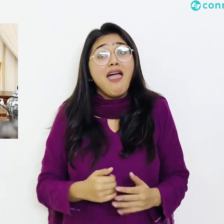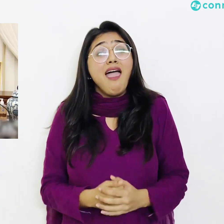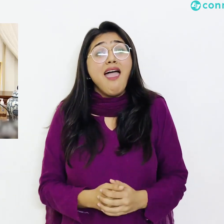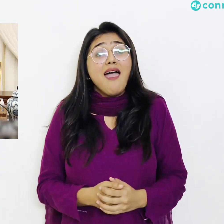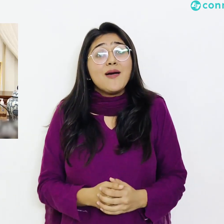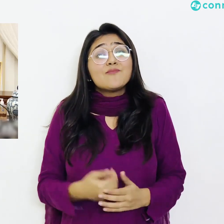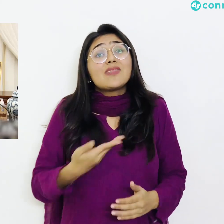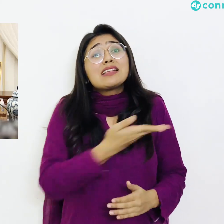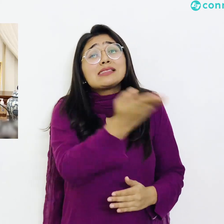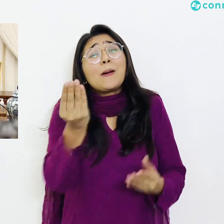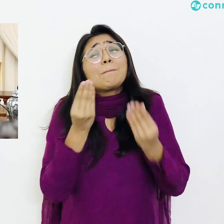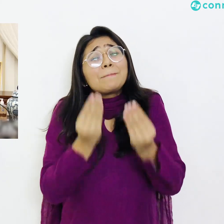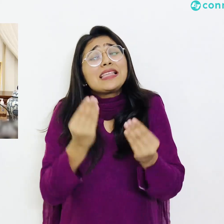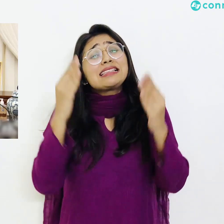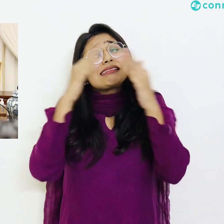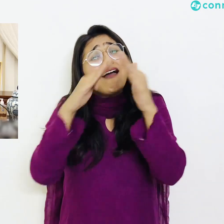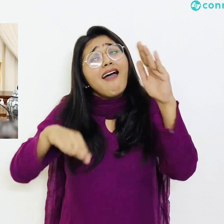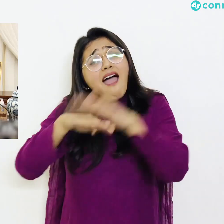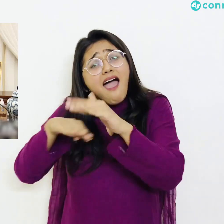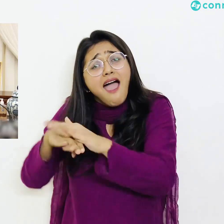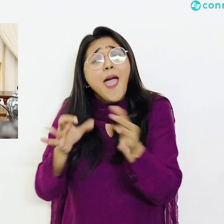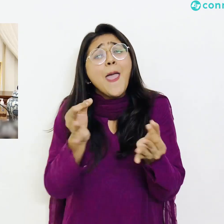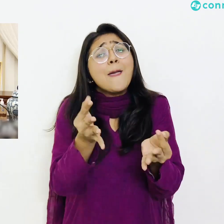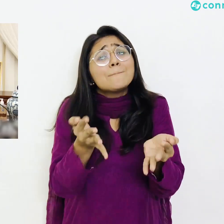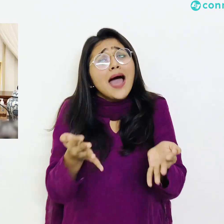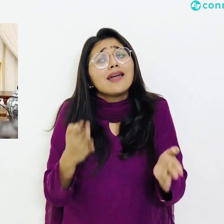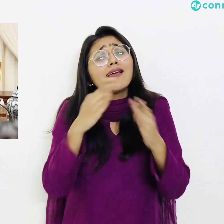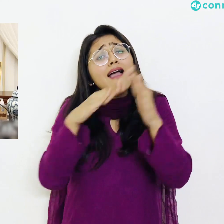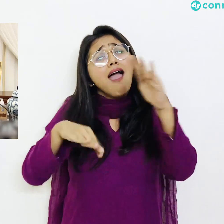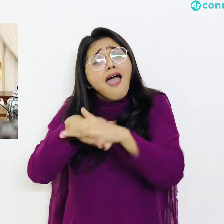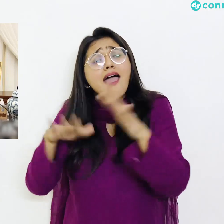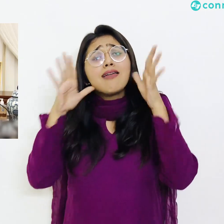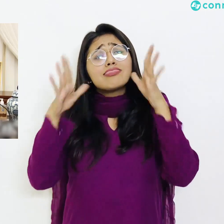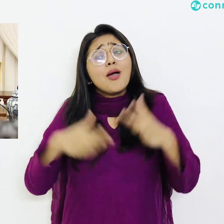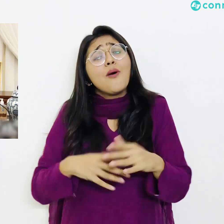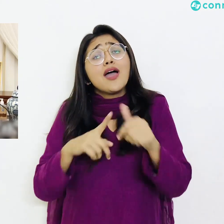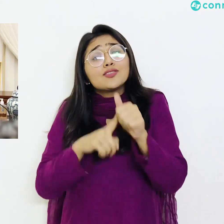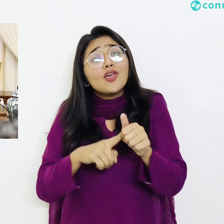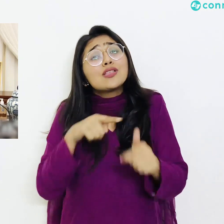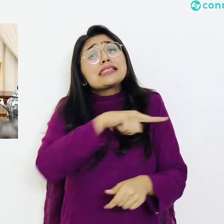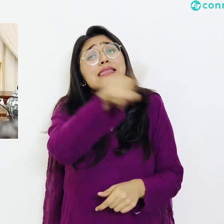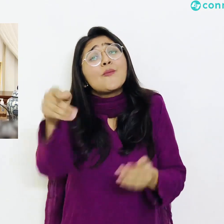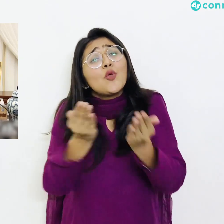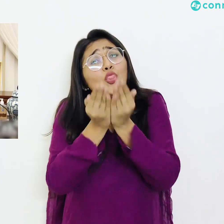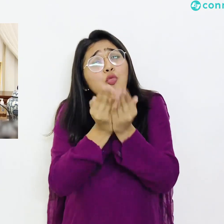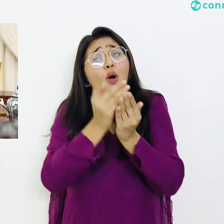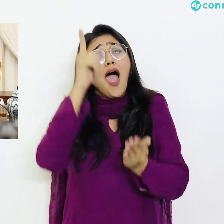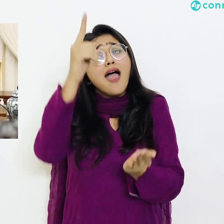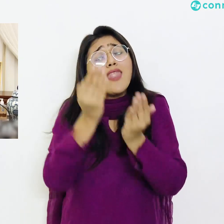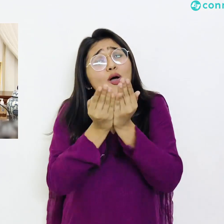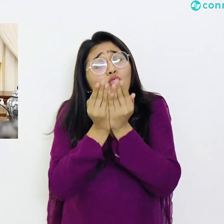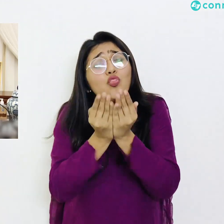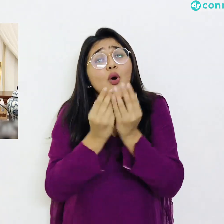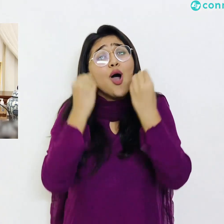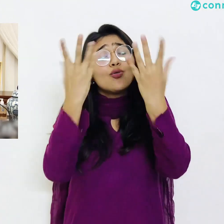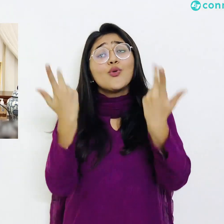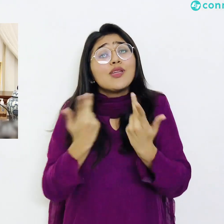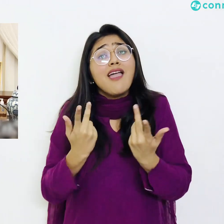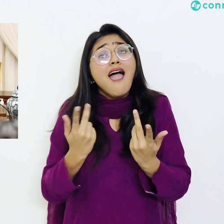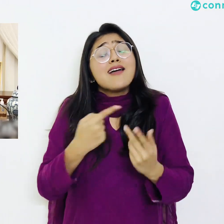گھروں میں بیٹھ کے عبادات کریں اور اللہ تعالی سے دعا کریں کہ پوری دنیا پورے ہمارے ملک کو عالم اسلام کو اور پوری